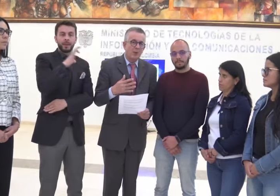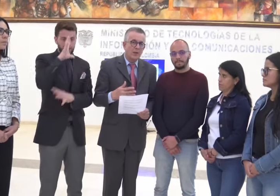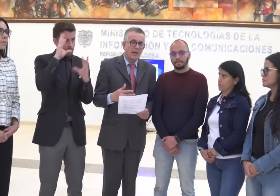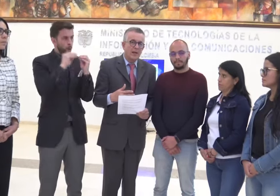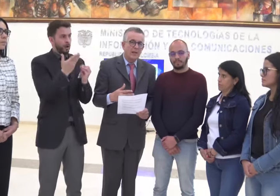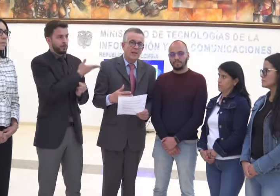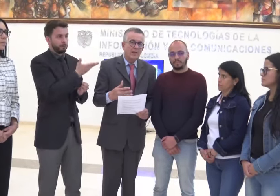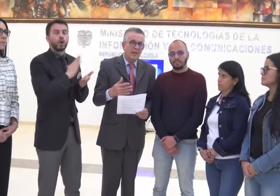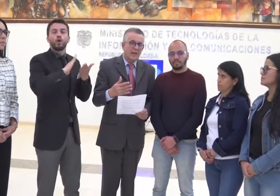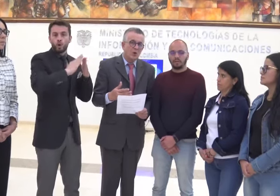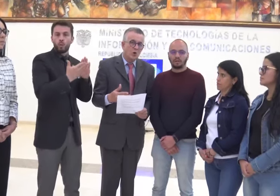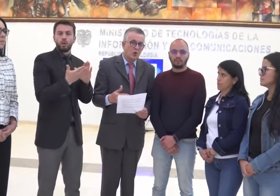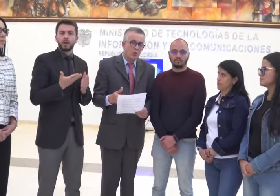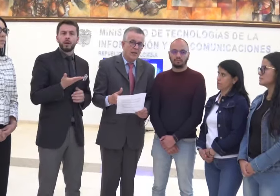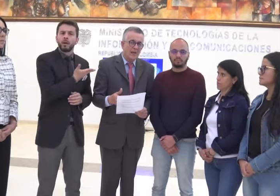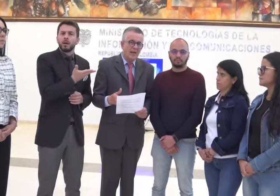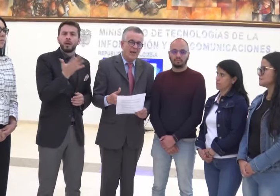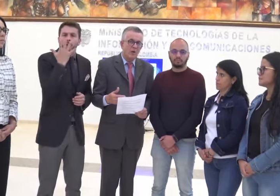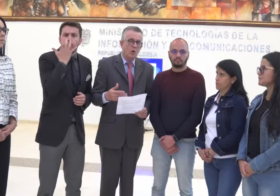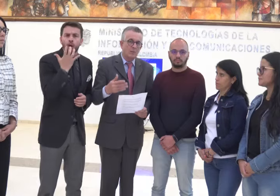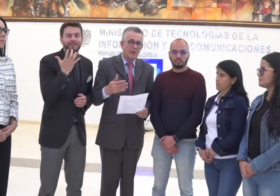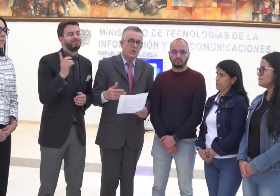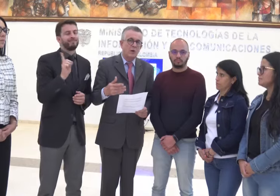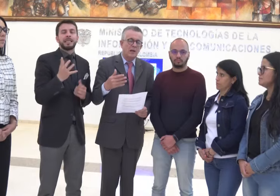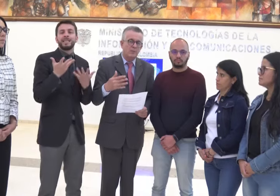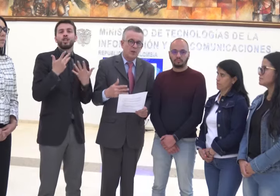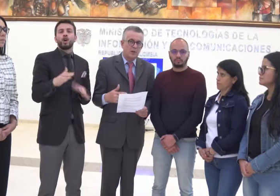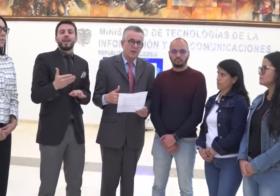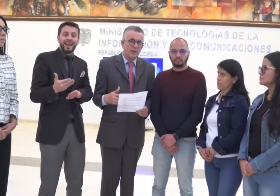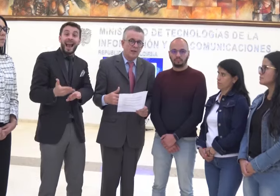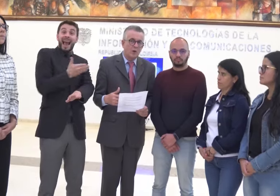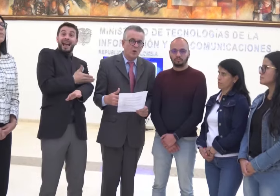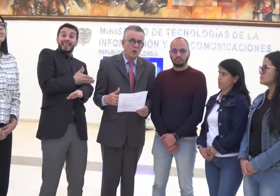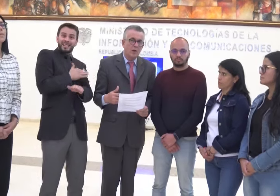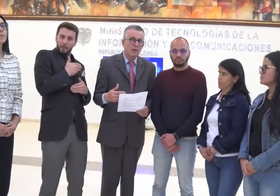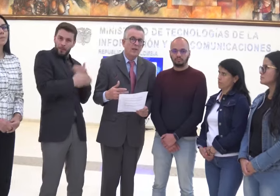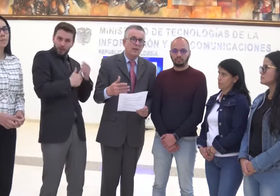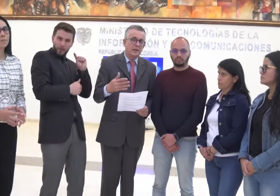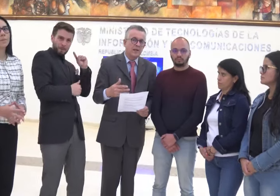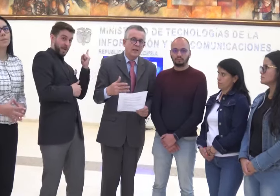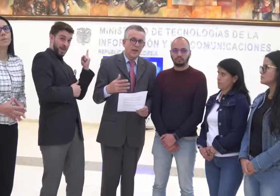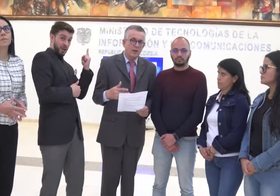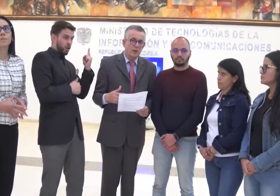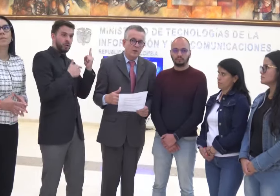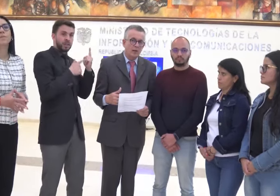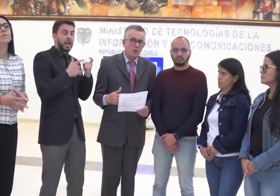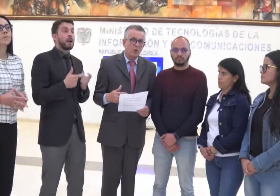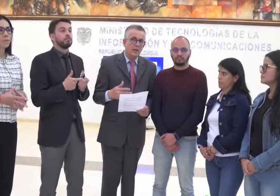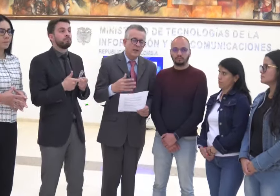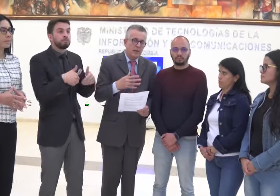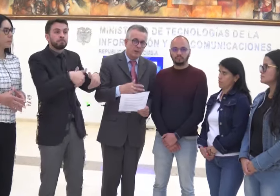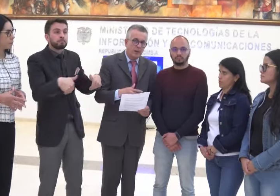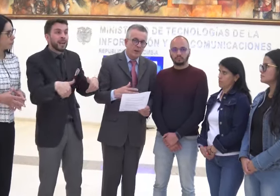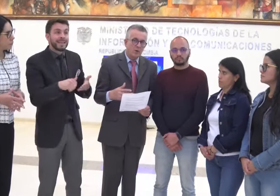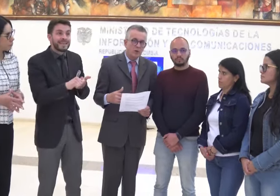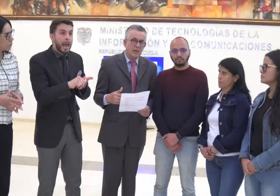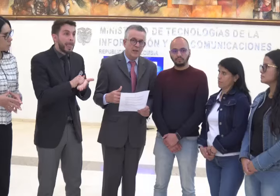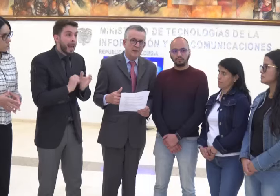poder que no suceda lo que pasó en el proceso anterior que se declaró desierto. Esperamos que en